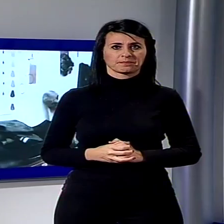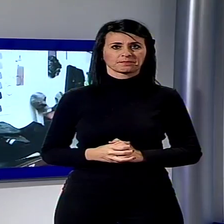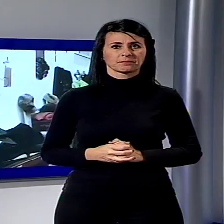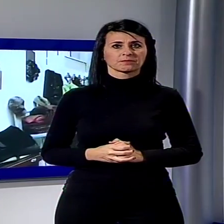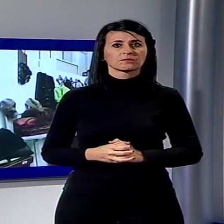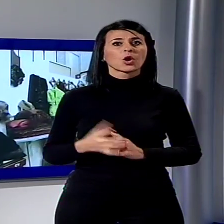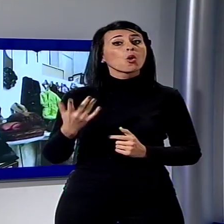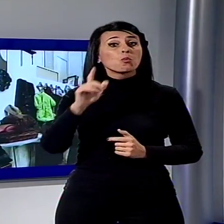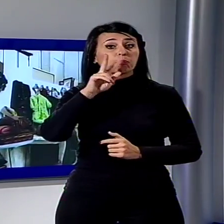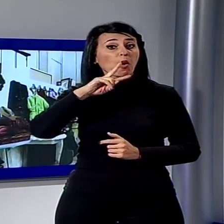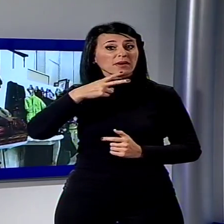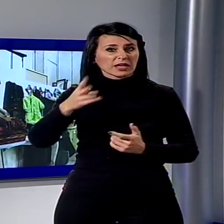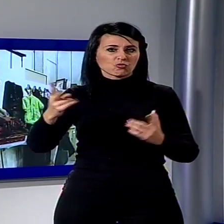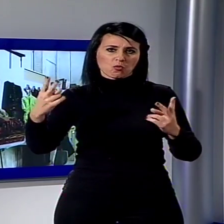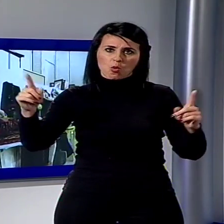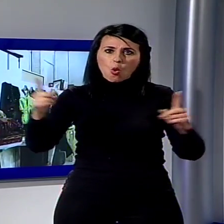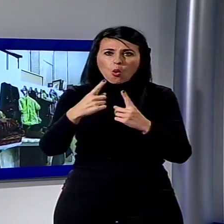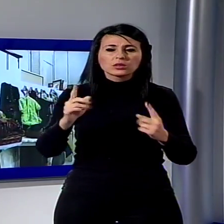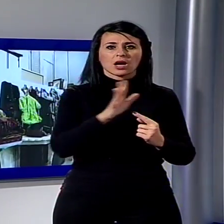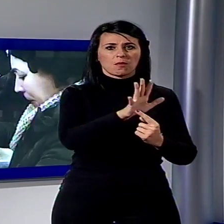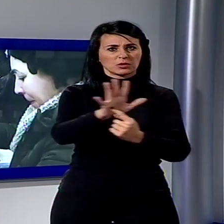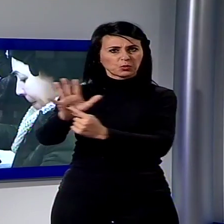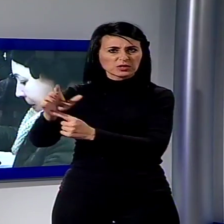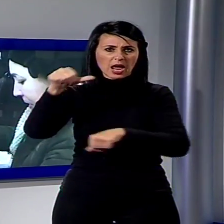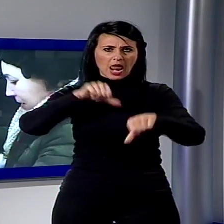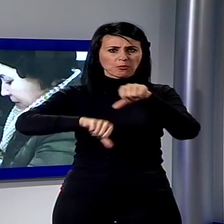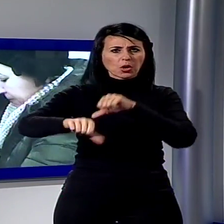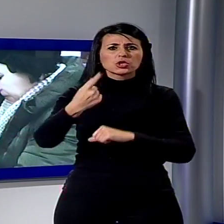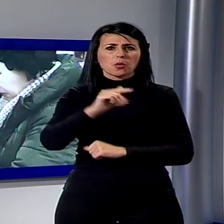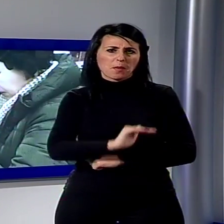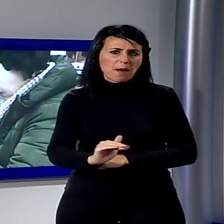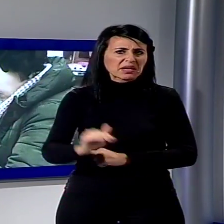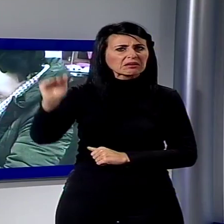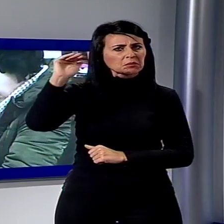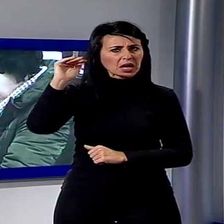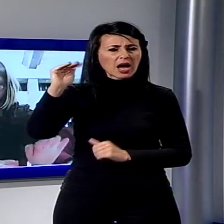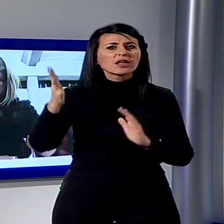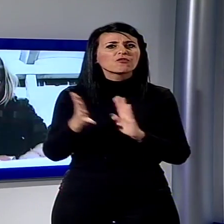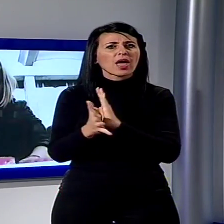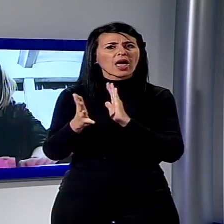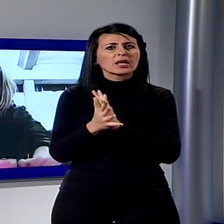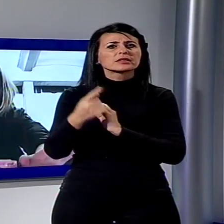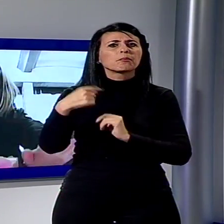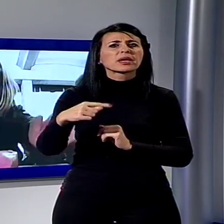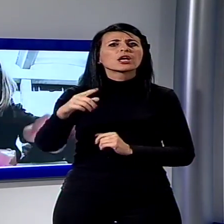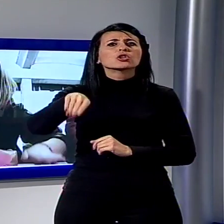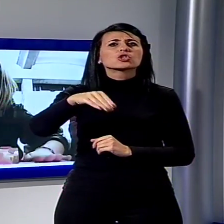Con un pomeriggio di musica, esposizioni e laboratori per grandi e piccini, la festa si è svolta a Coselli all'interno dell'Emporio